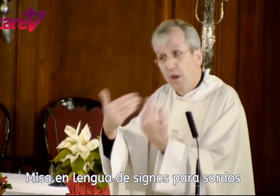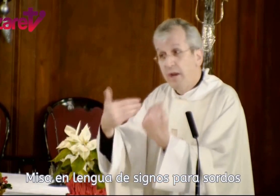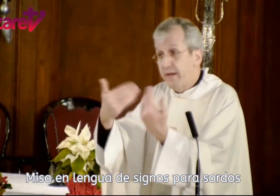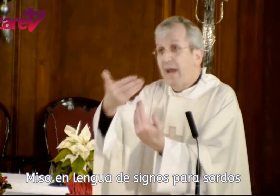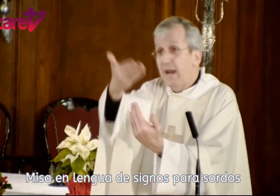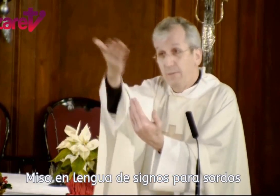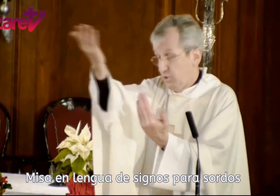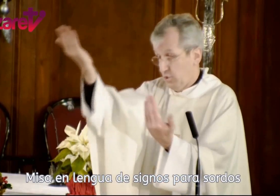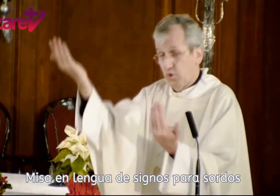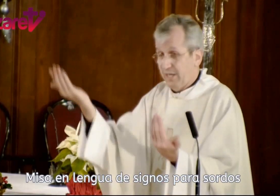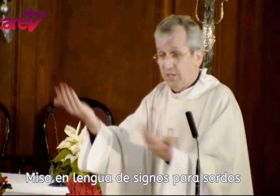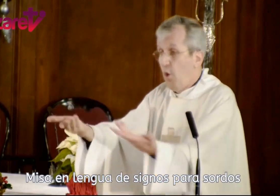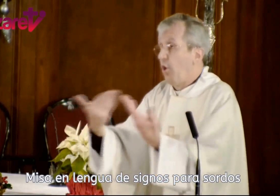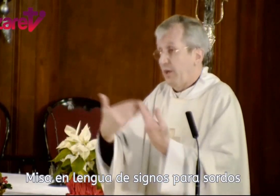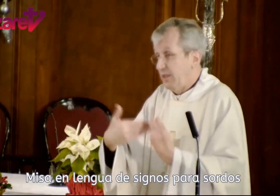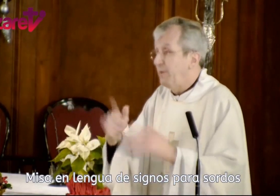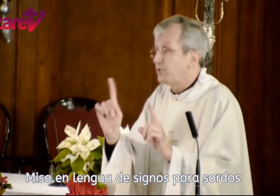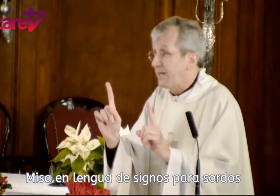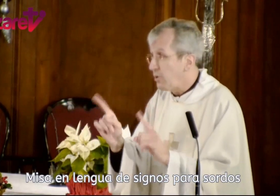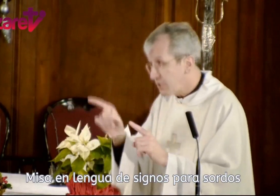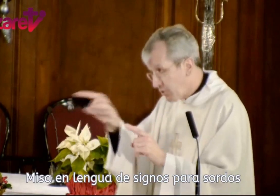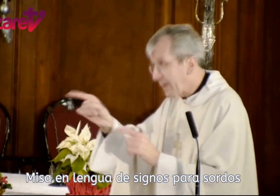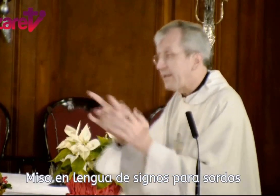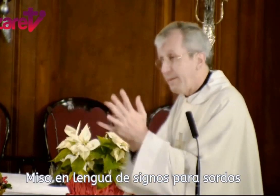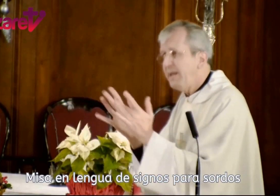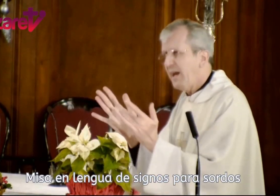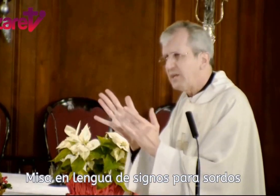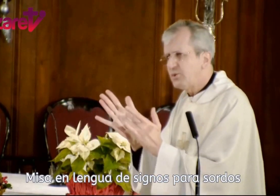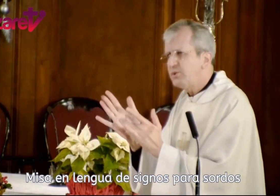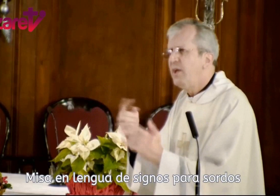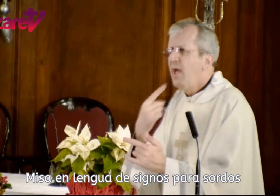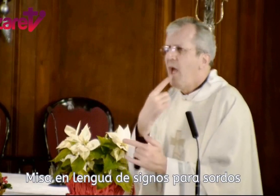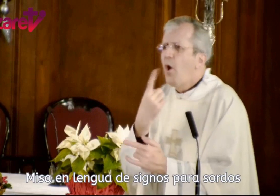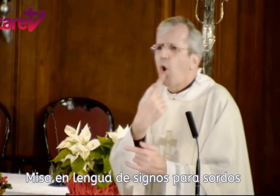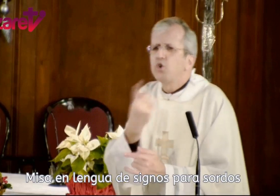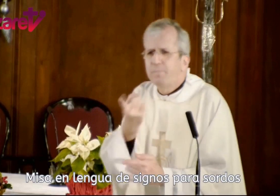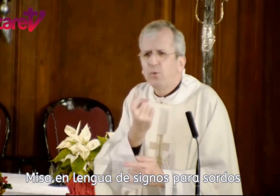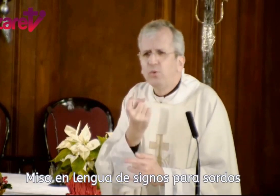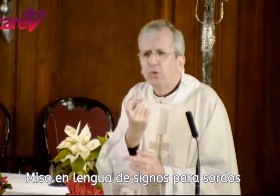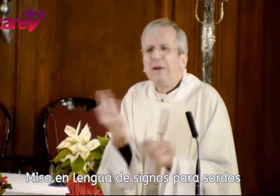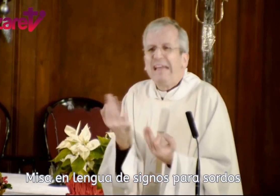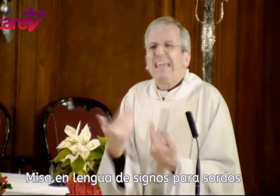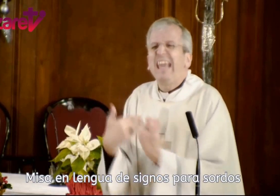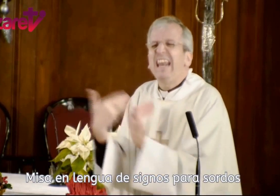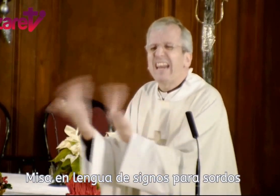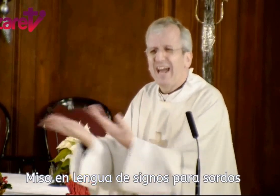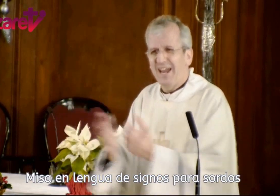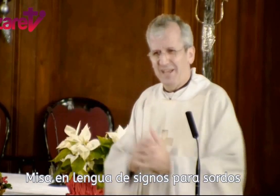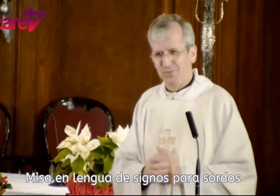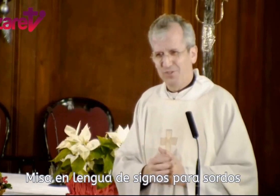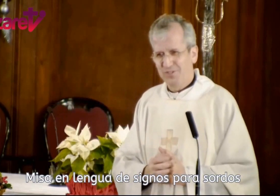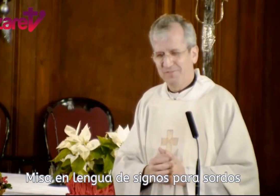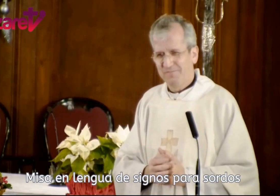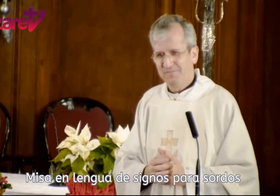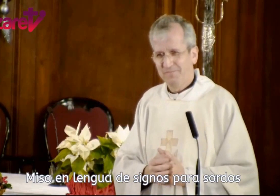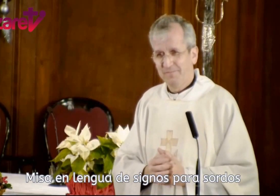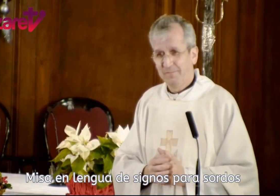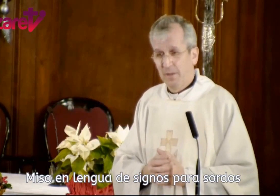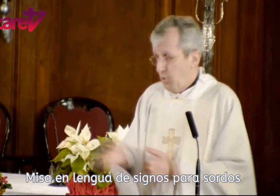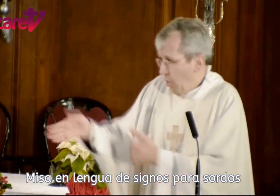regalaremos cosas o recibiremos regalos, sino que también a Jesús os pregunto, ¿qué le regalaremos? No,